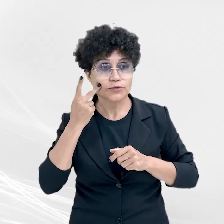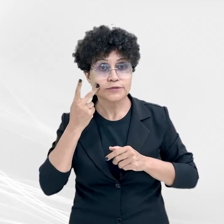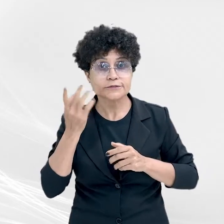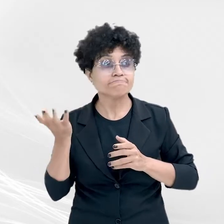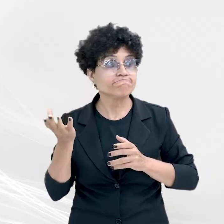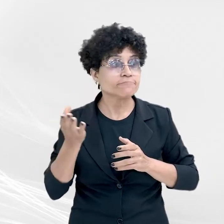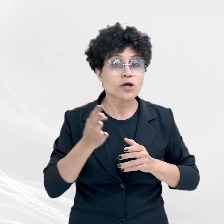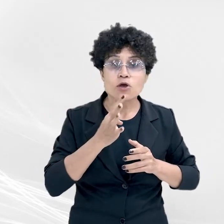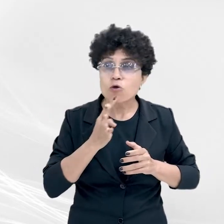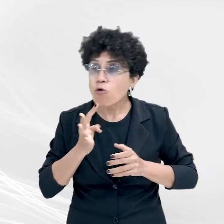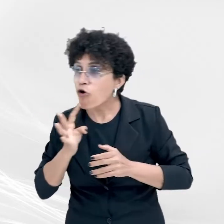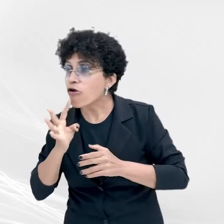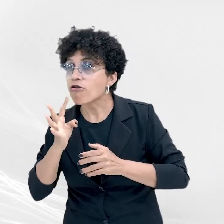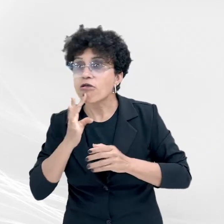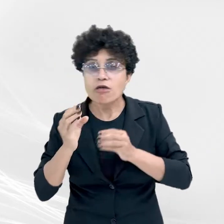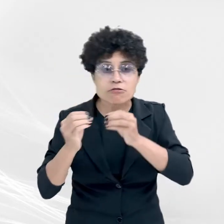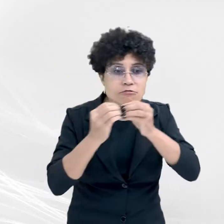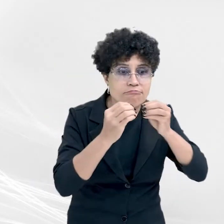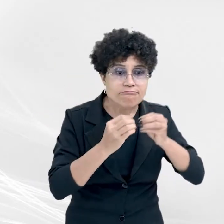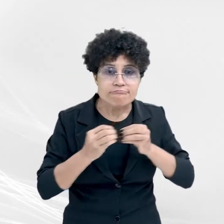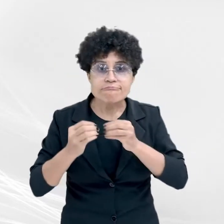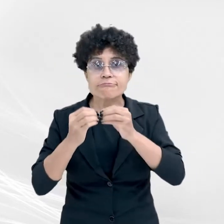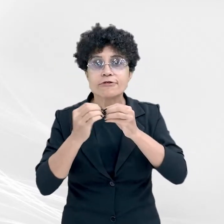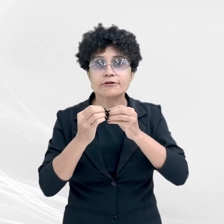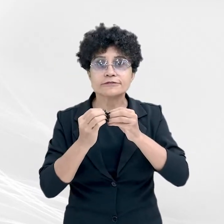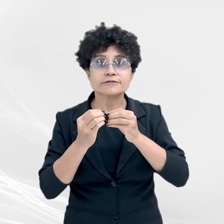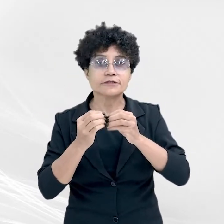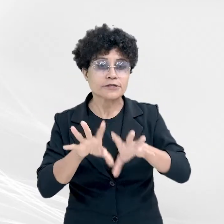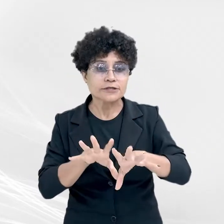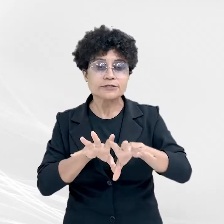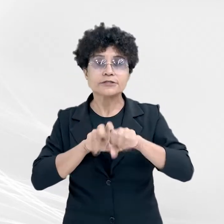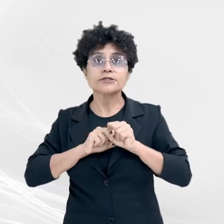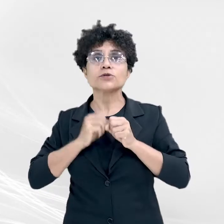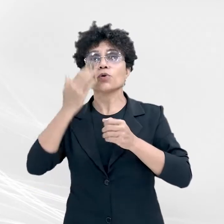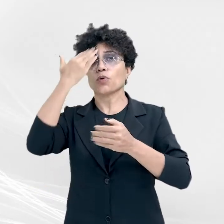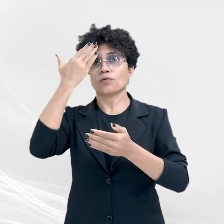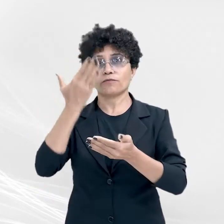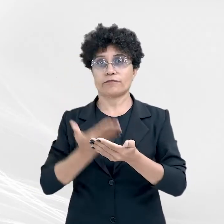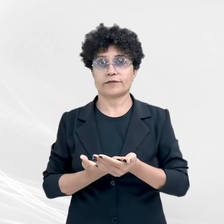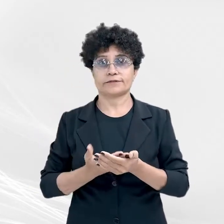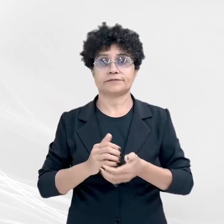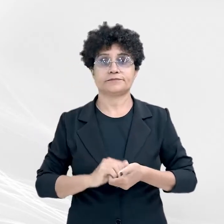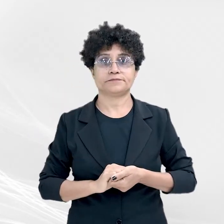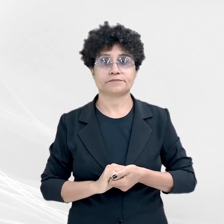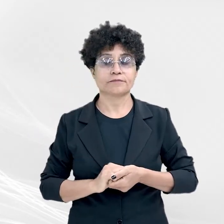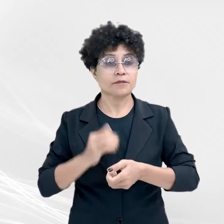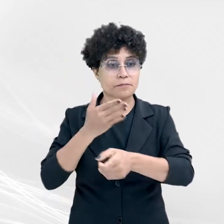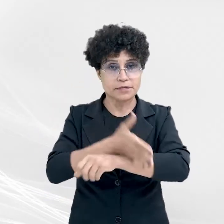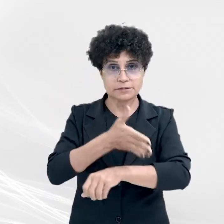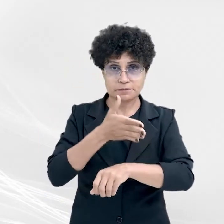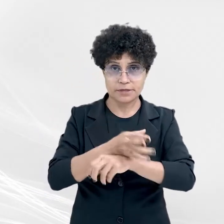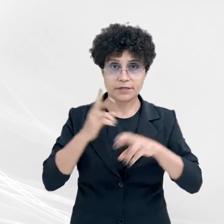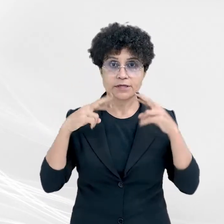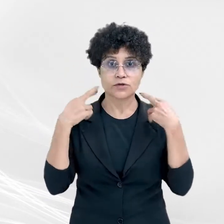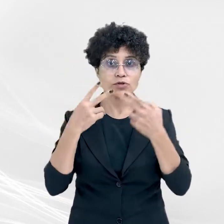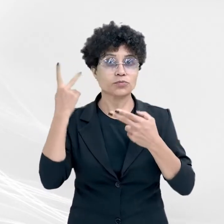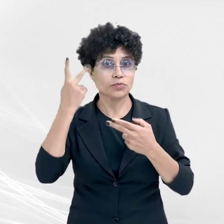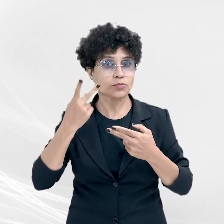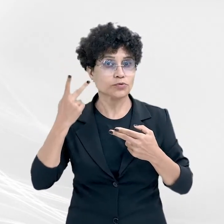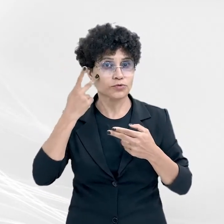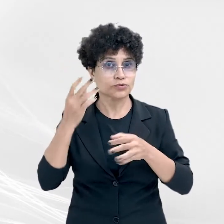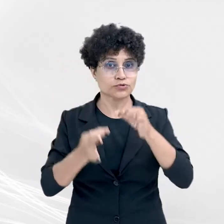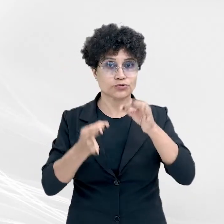mais proximamente e adquiram confiança. Participaram da reunião os promotores de